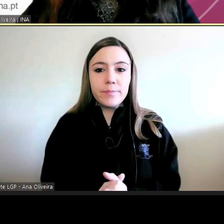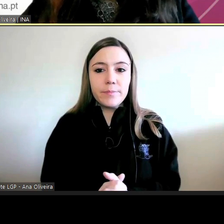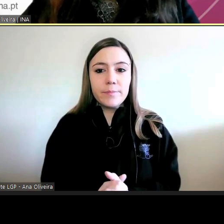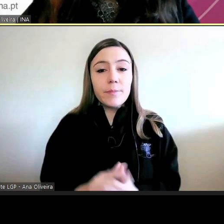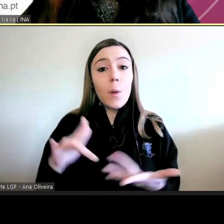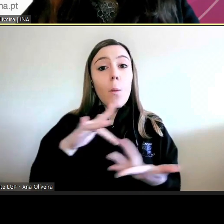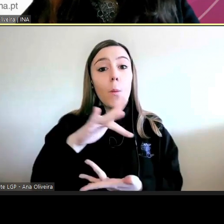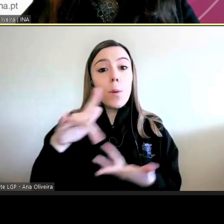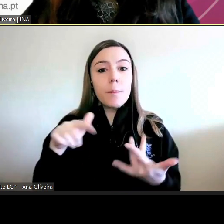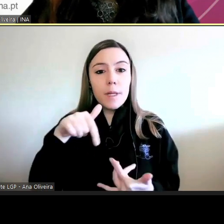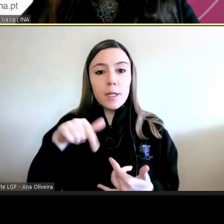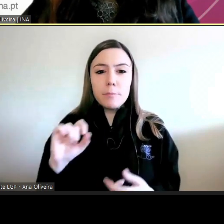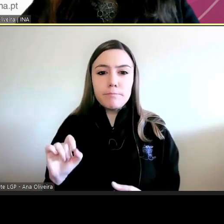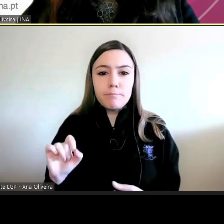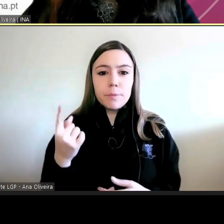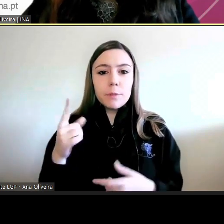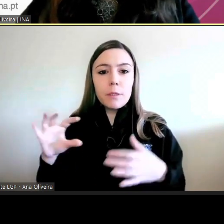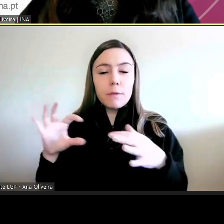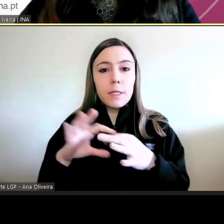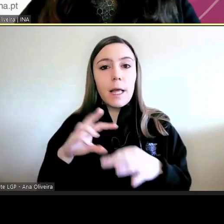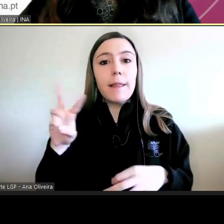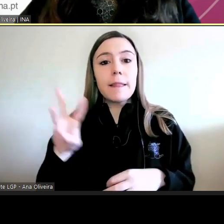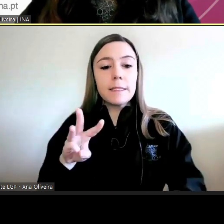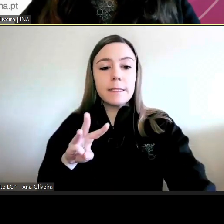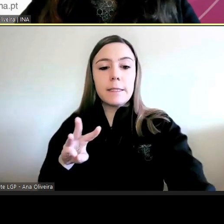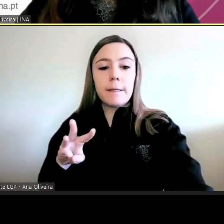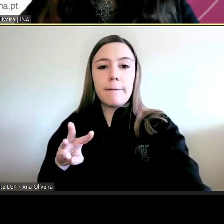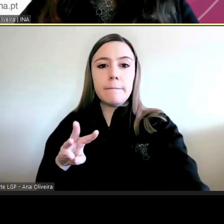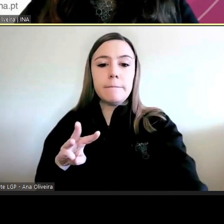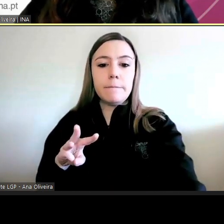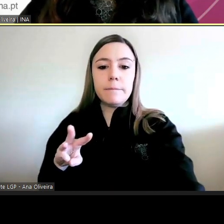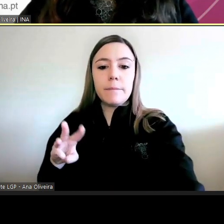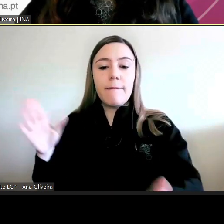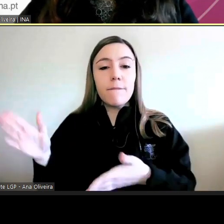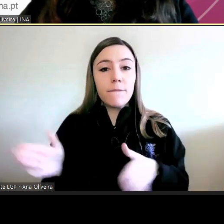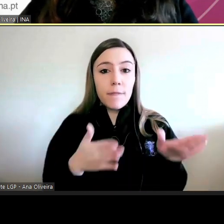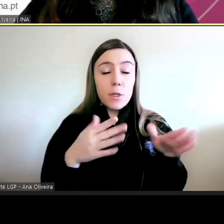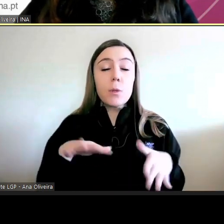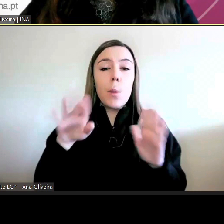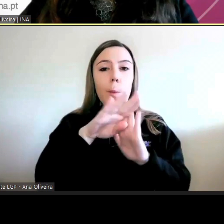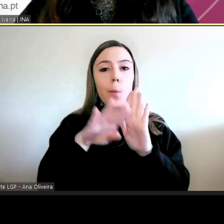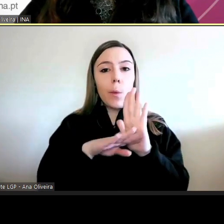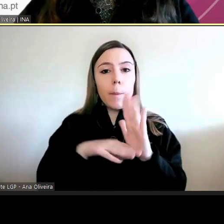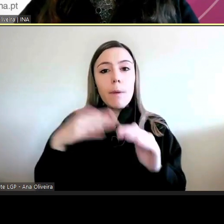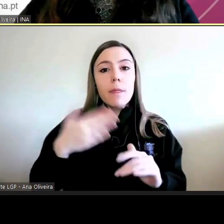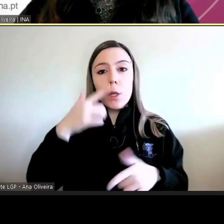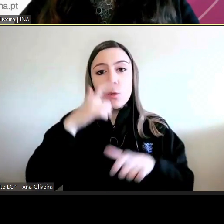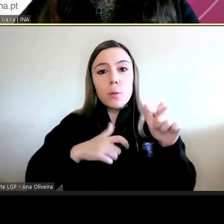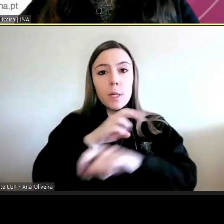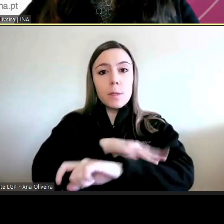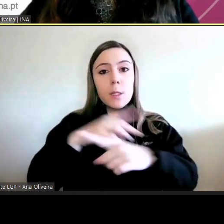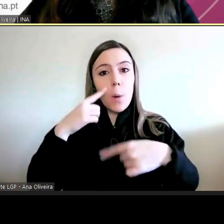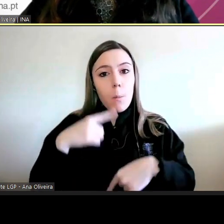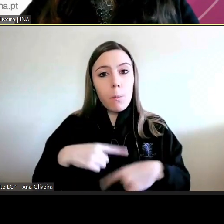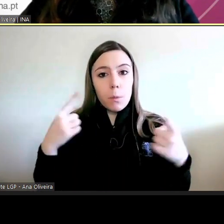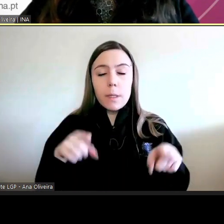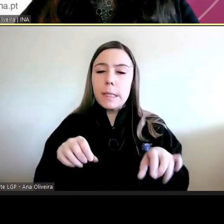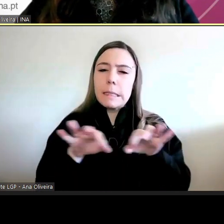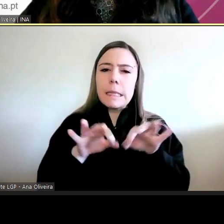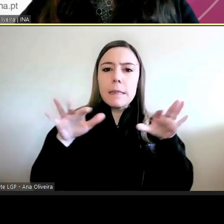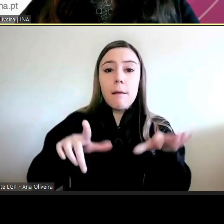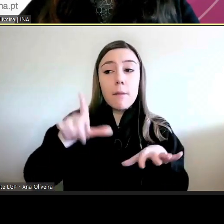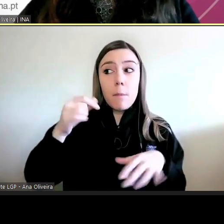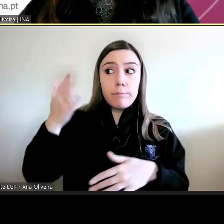webinar inaugura a terceira edição do Programa de Capacitação em Direitos Humanos para a Administração Pública. Tal como nas duas primeiras